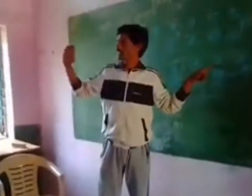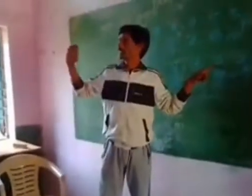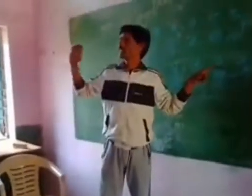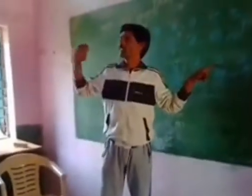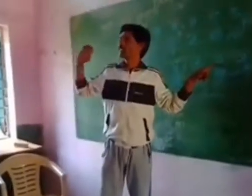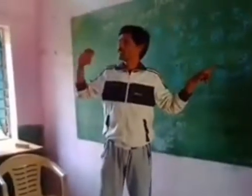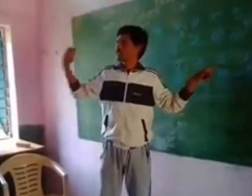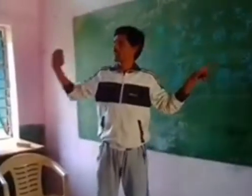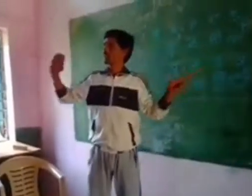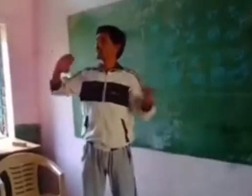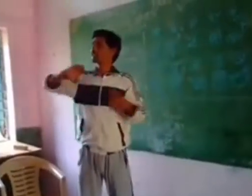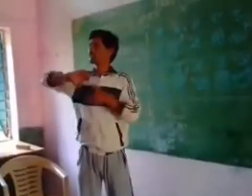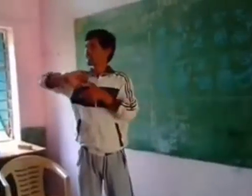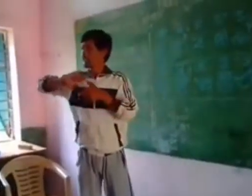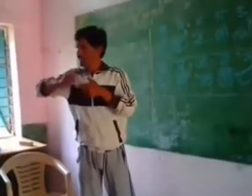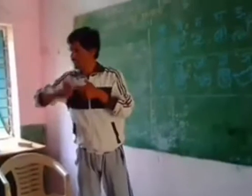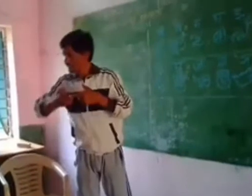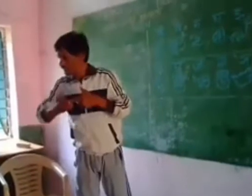जा से